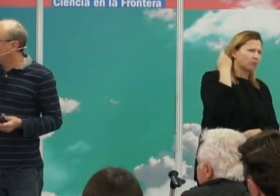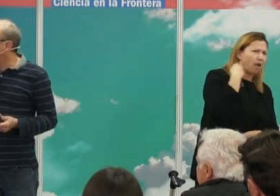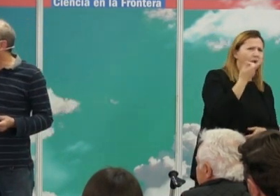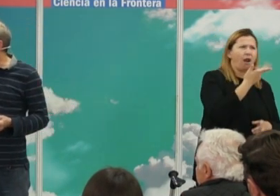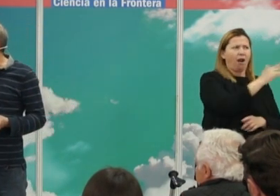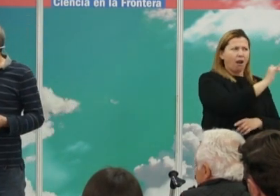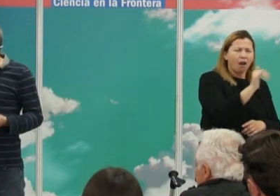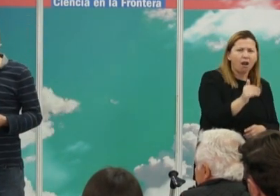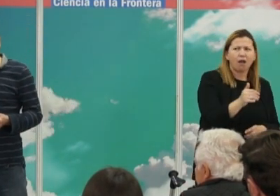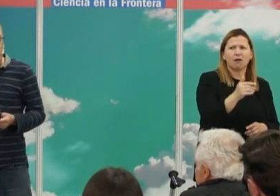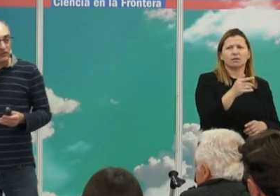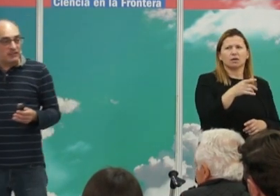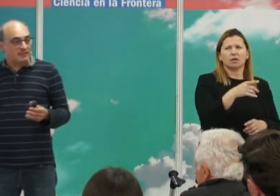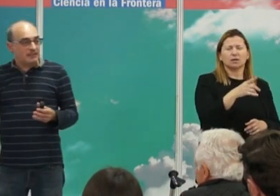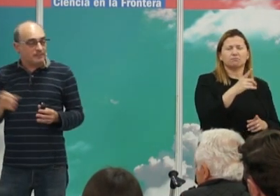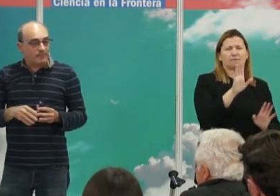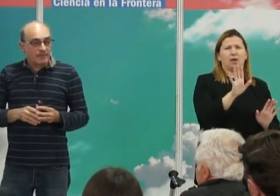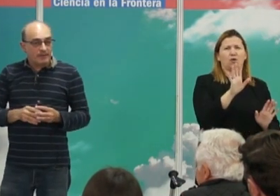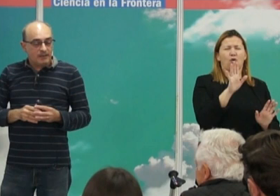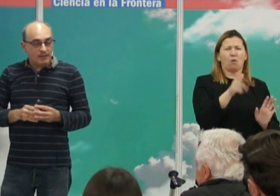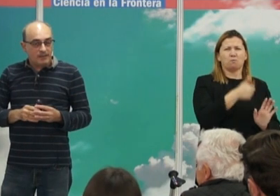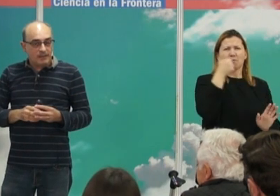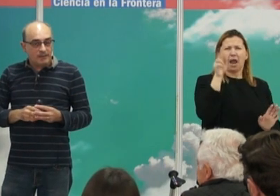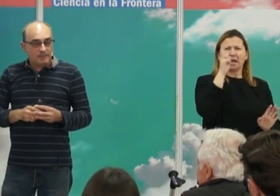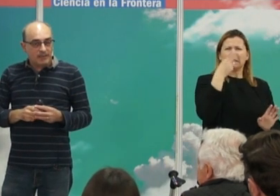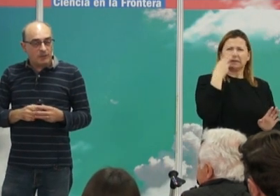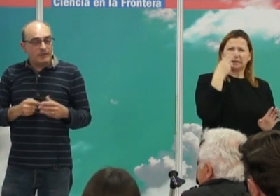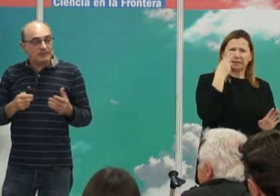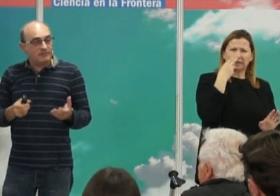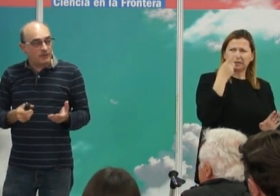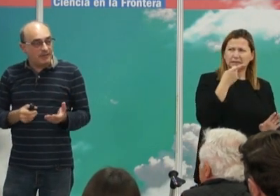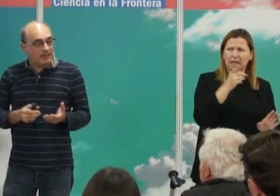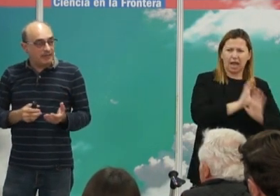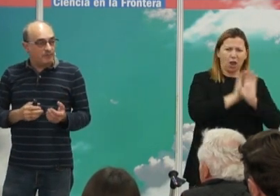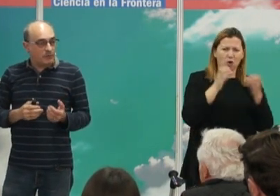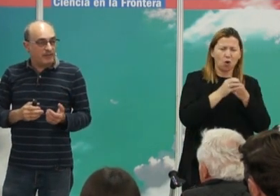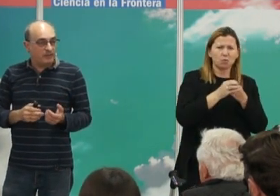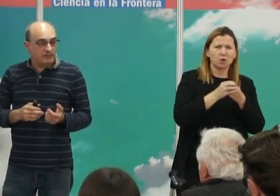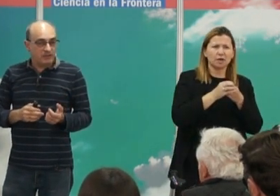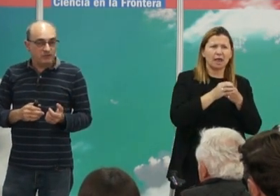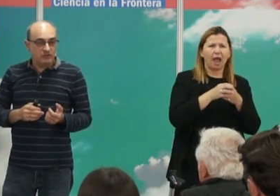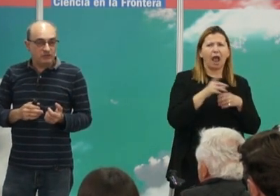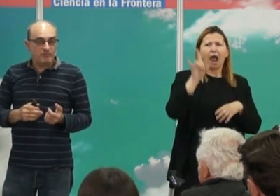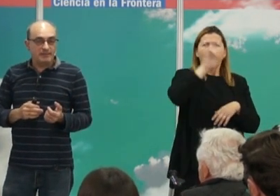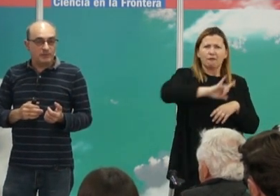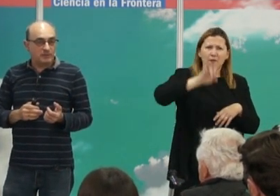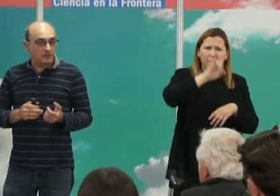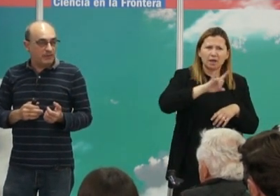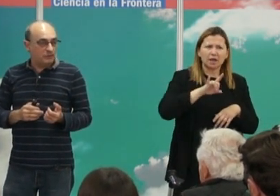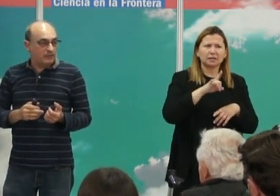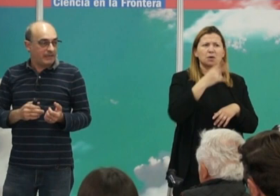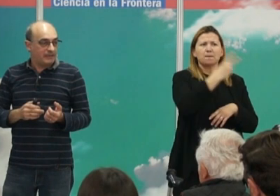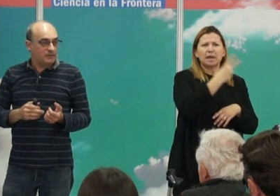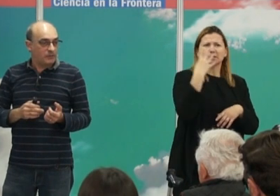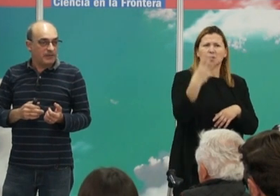y después cosa curiosa es que la comunidad afroamericana en promedio en Estados Unidos tiene un 24